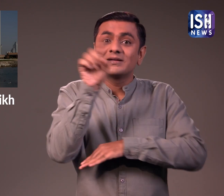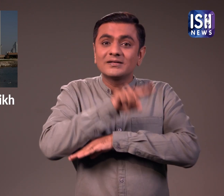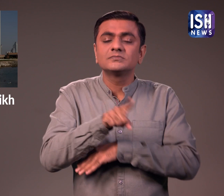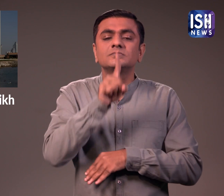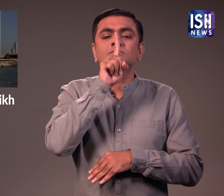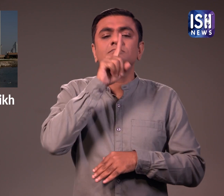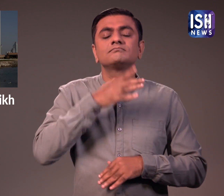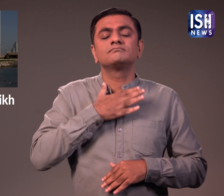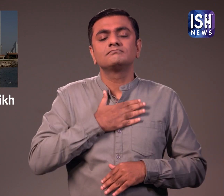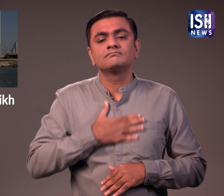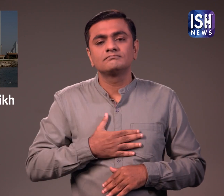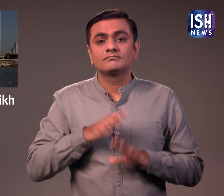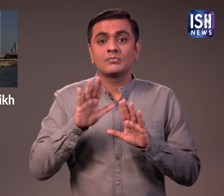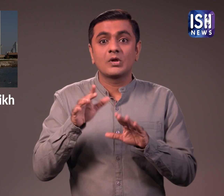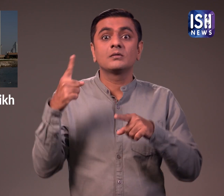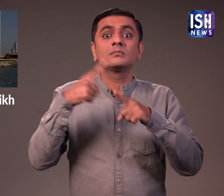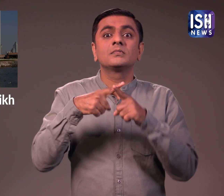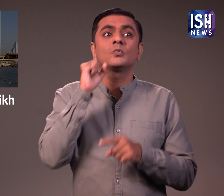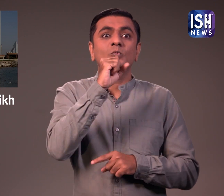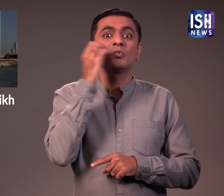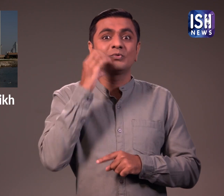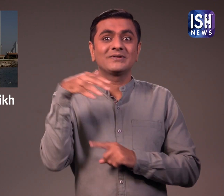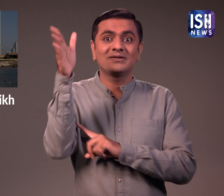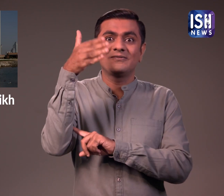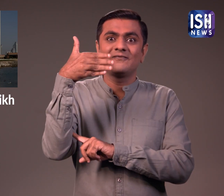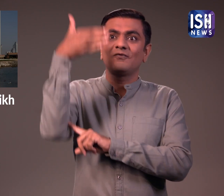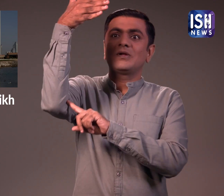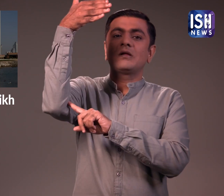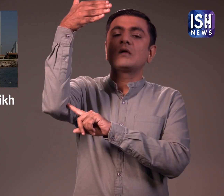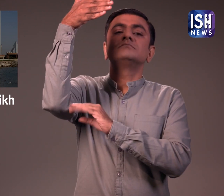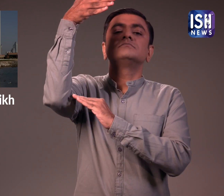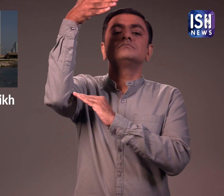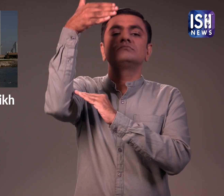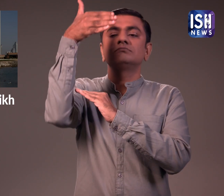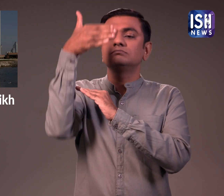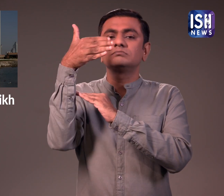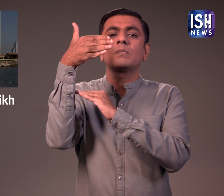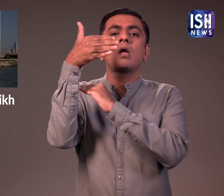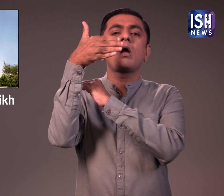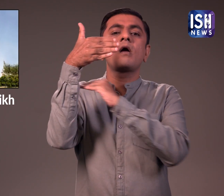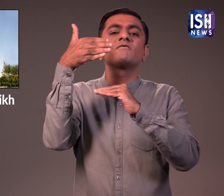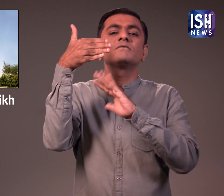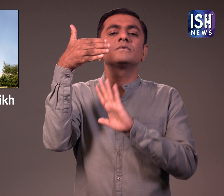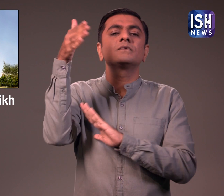सम्मान के तौर पर 40 दिनों के शोक के दौरान ध्वज आदा जुका रहेगा